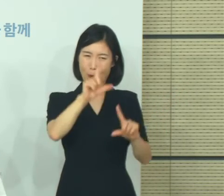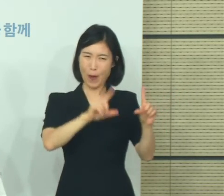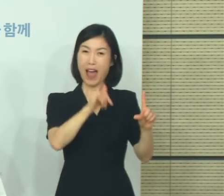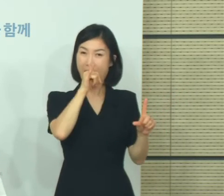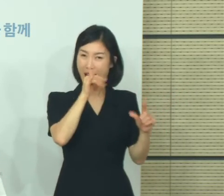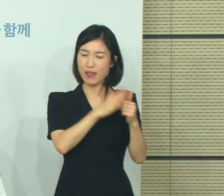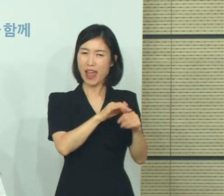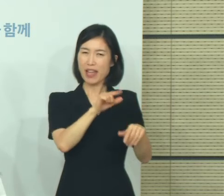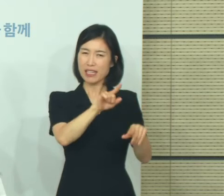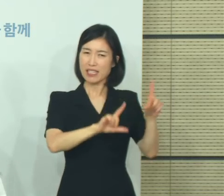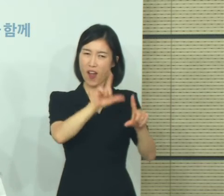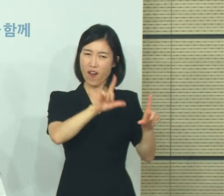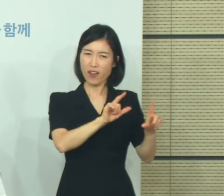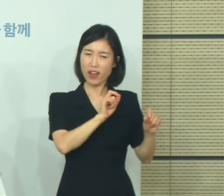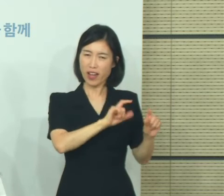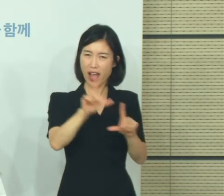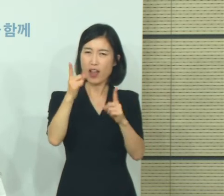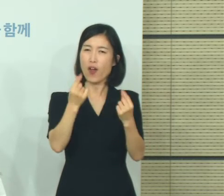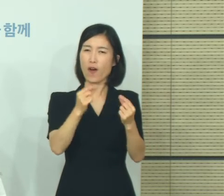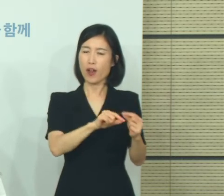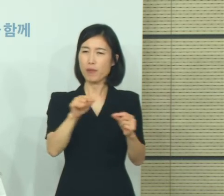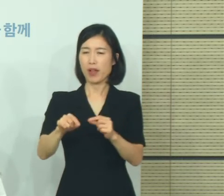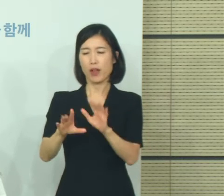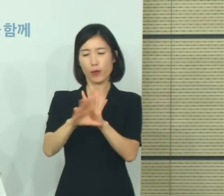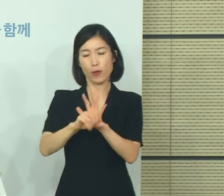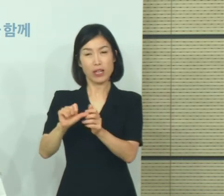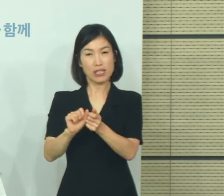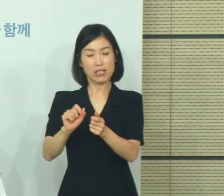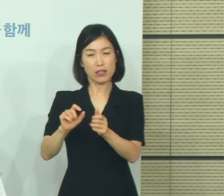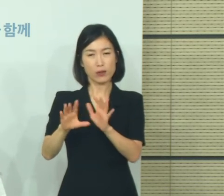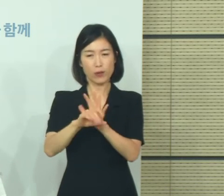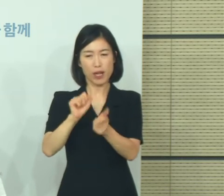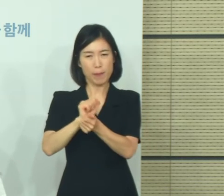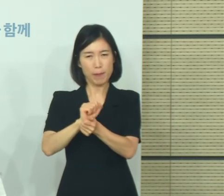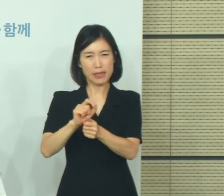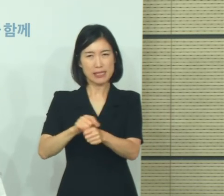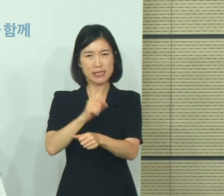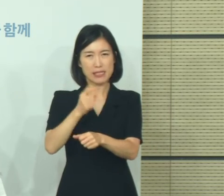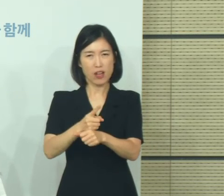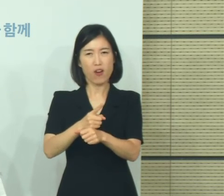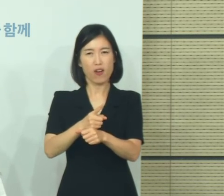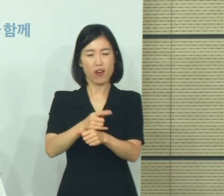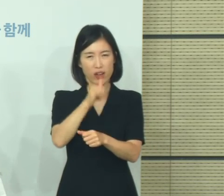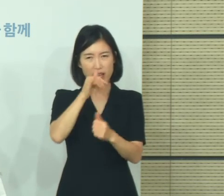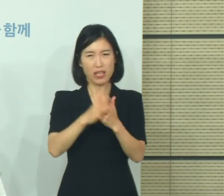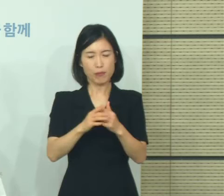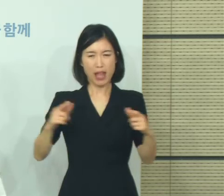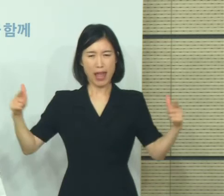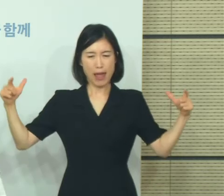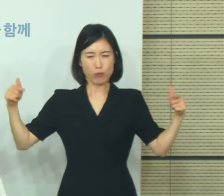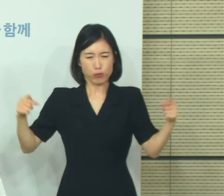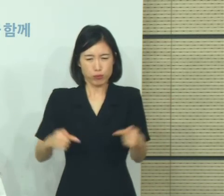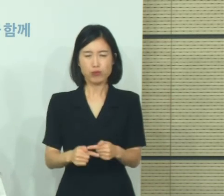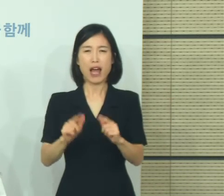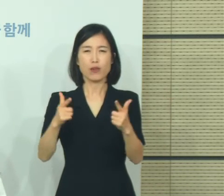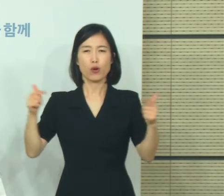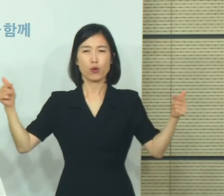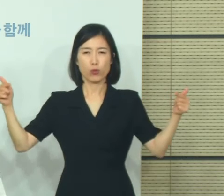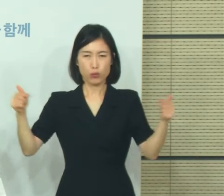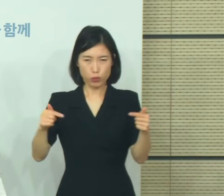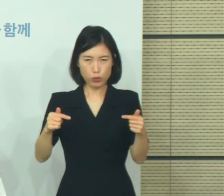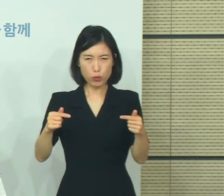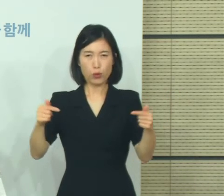그러한 계향들이 코로나19의 바이러스의 주된 전파의 특성이 아닌가라고 생각을 하고 있습니다.